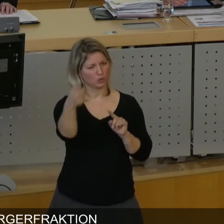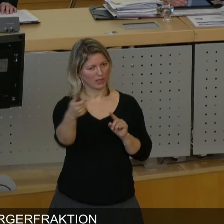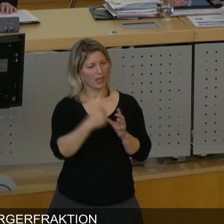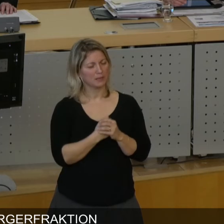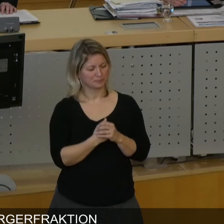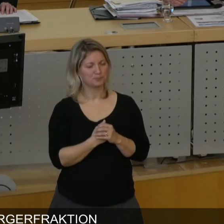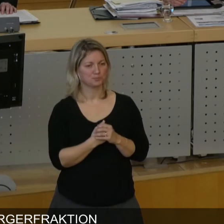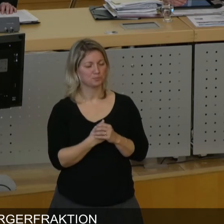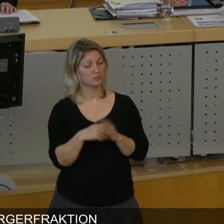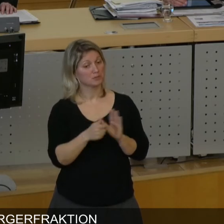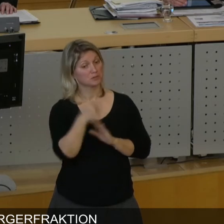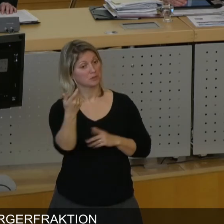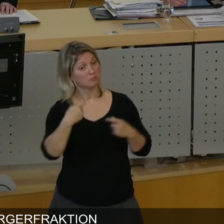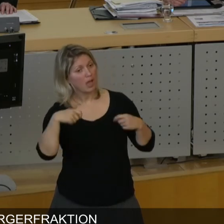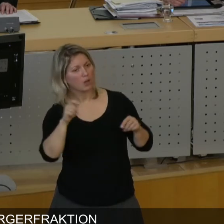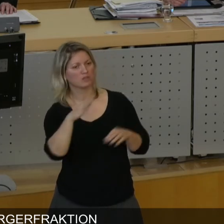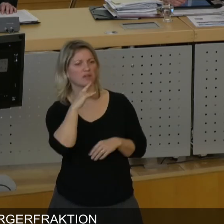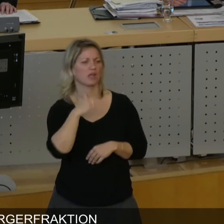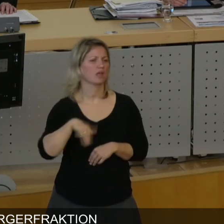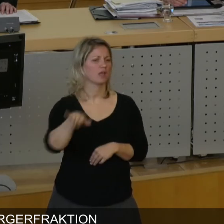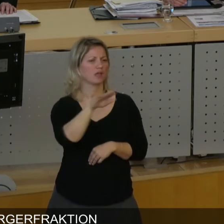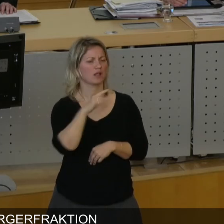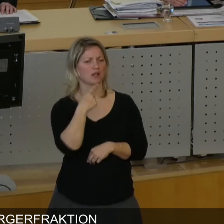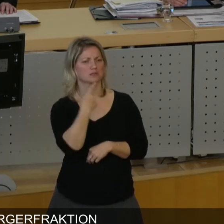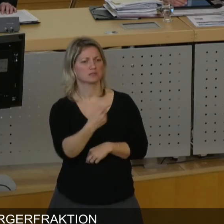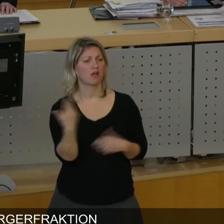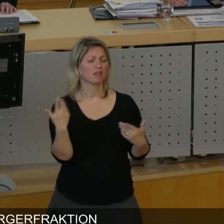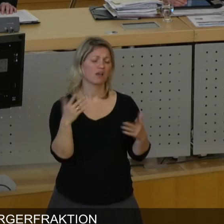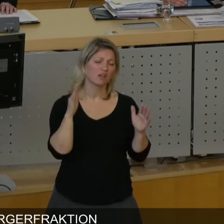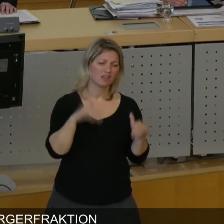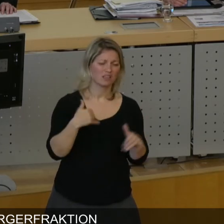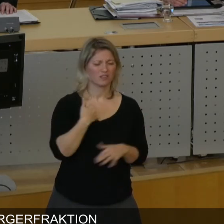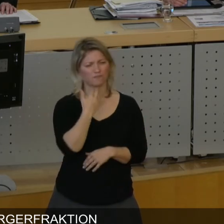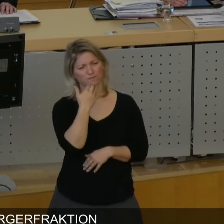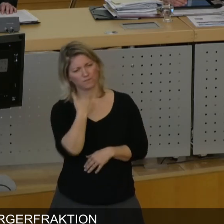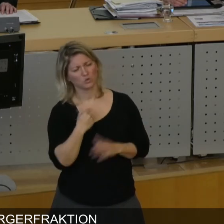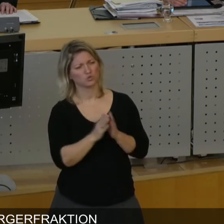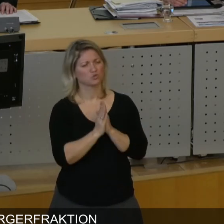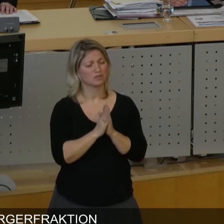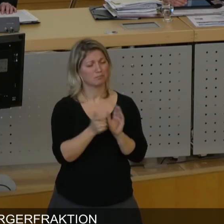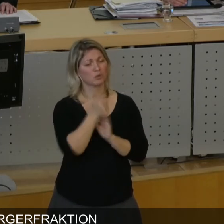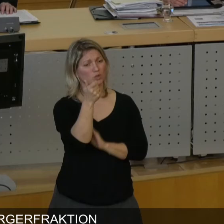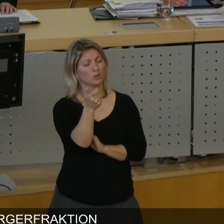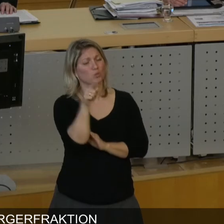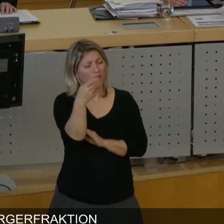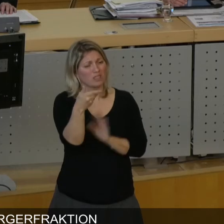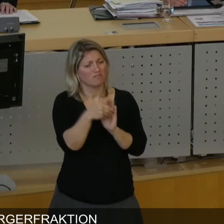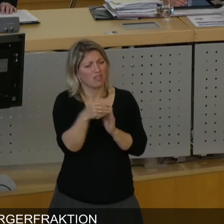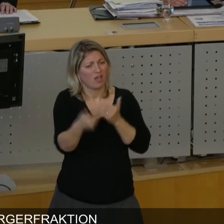diese Brücke gebaut wurde, hat es viele Bürger gegeben, die sich gewünscht haben, wie die Fortsetzung dieser Brücke aussehen soll.